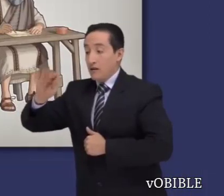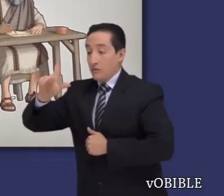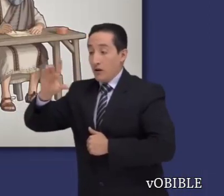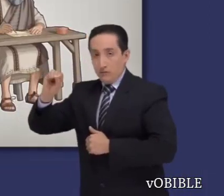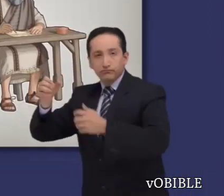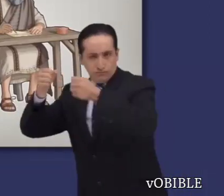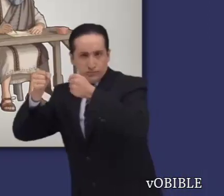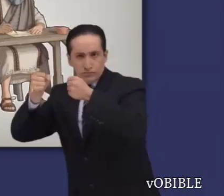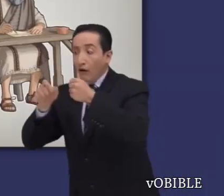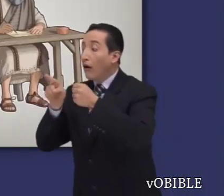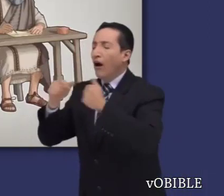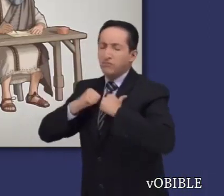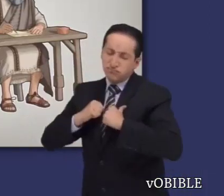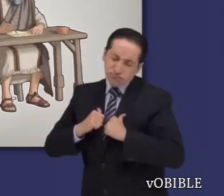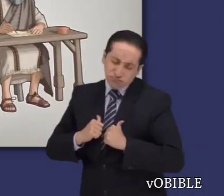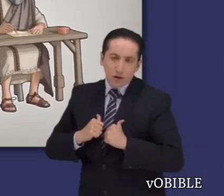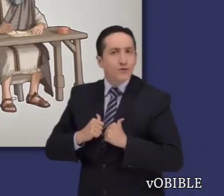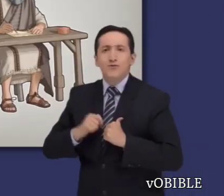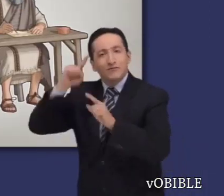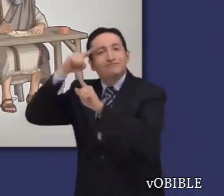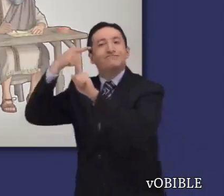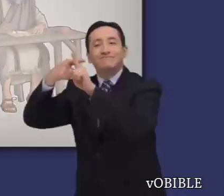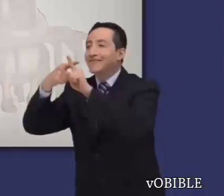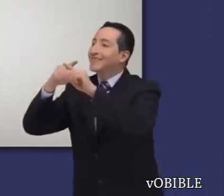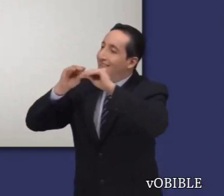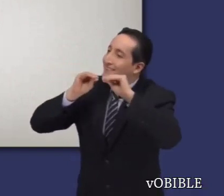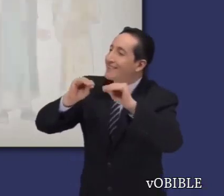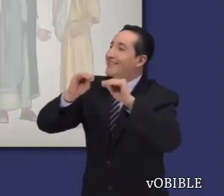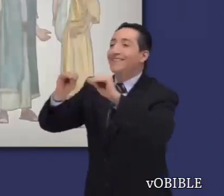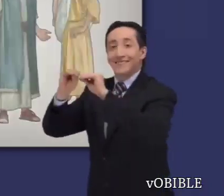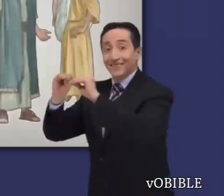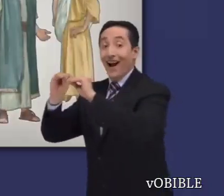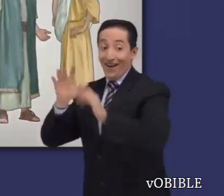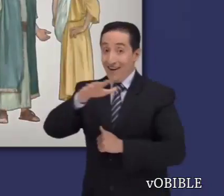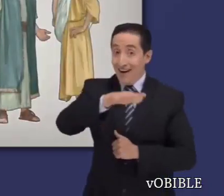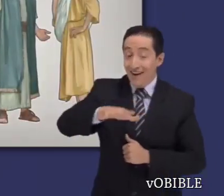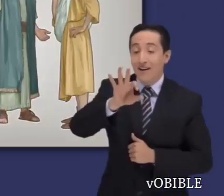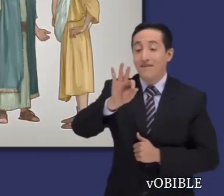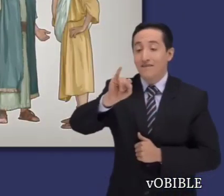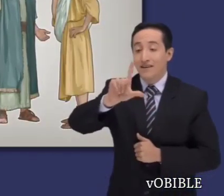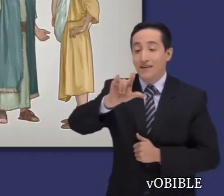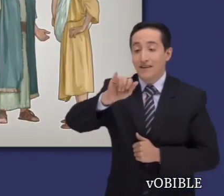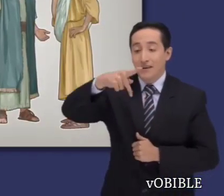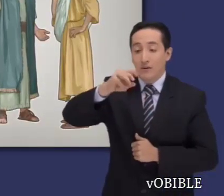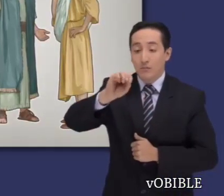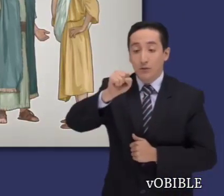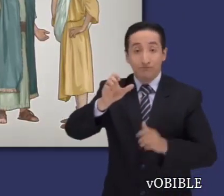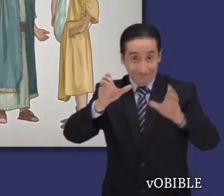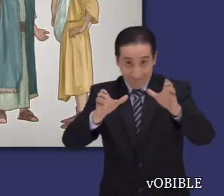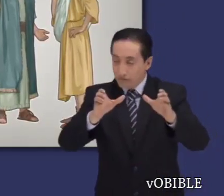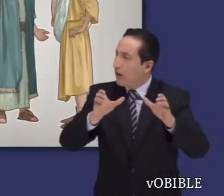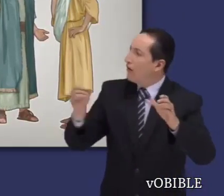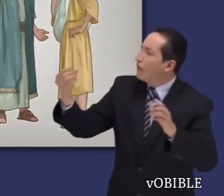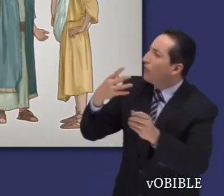Roma ha contribuido a que se difundan las buenas noticias. El valor del apóstol ante la oposición ha